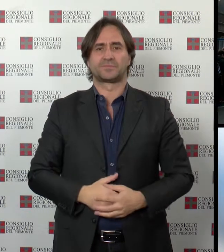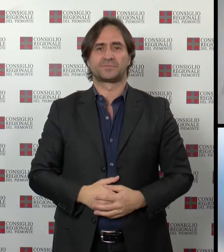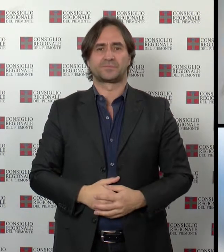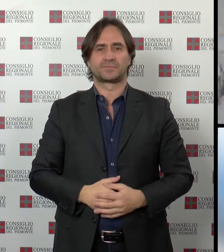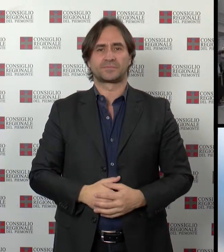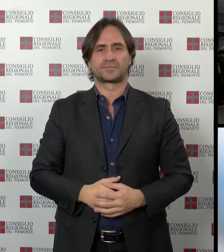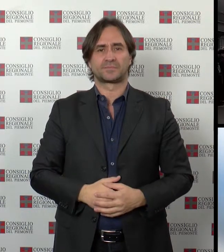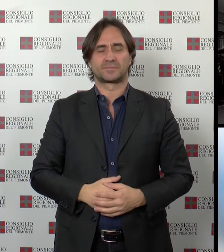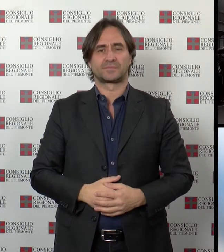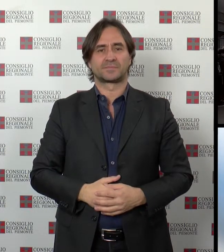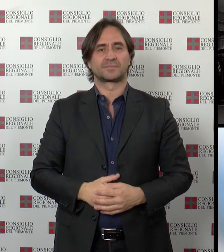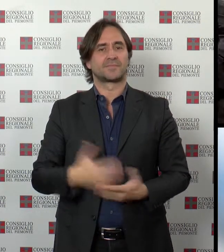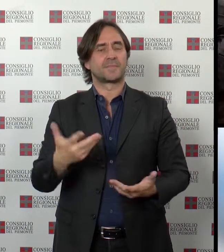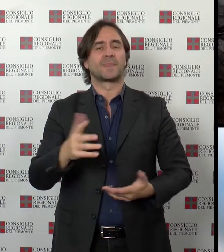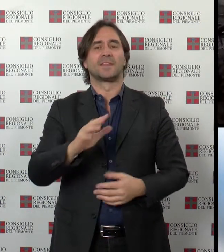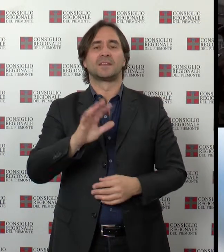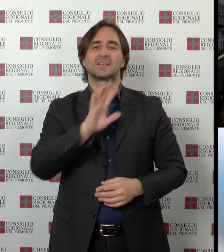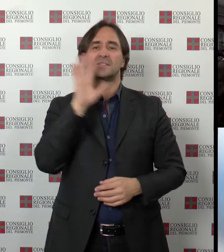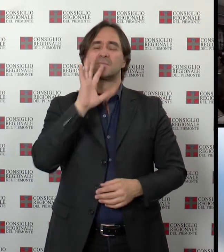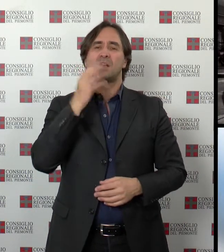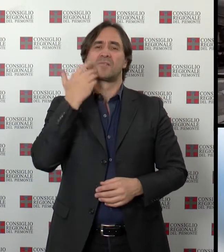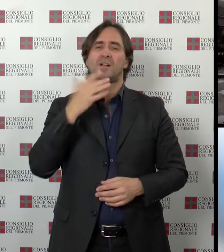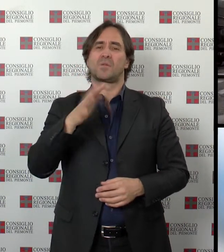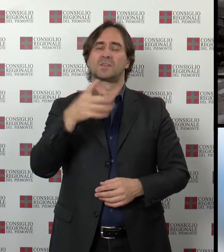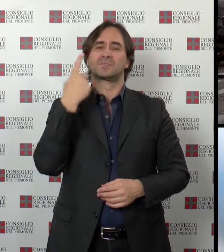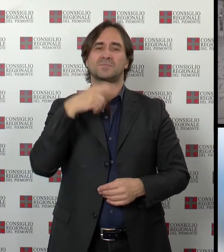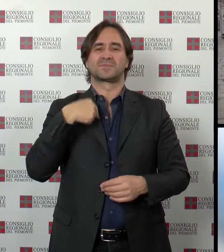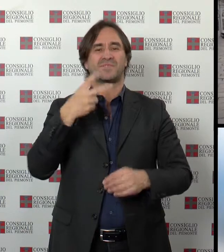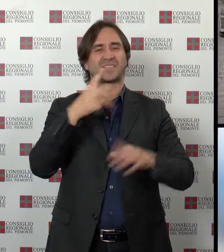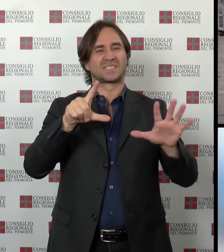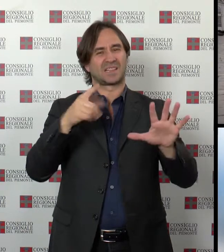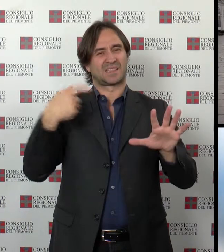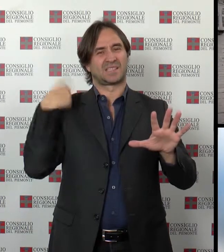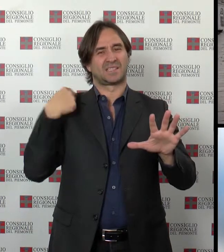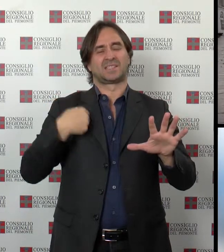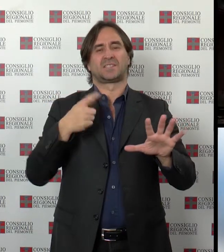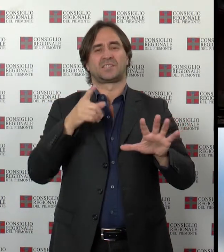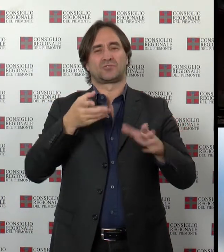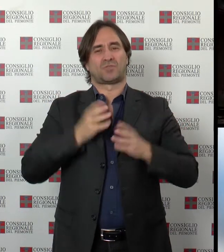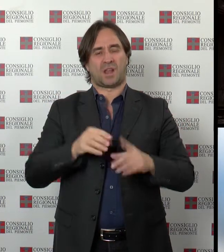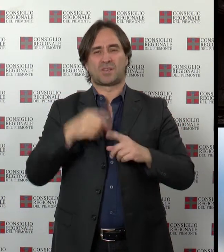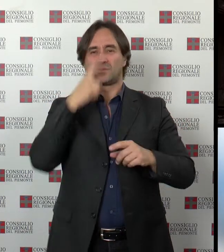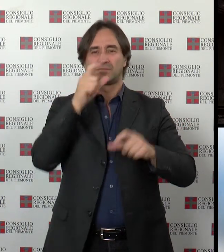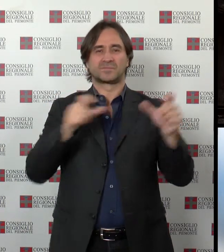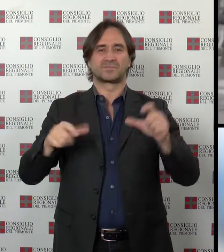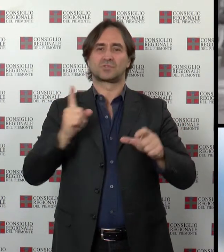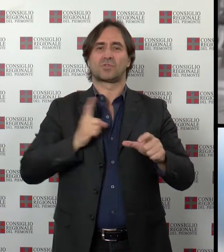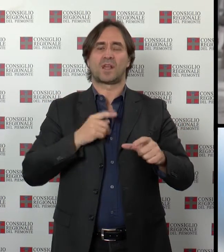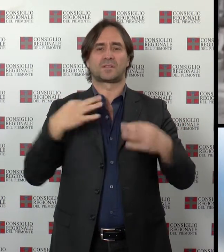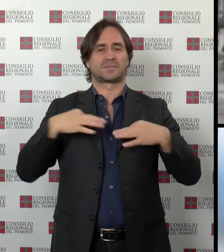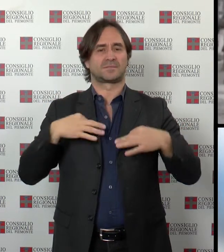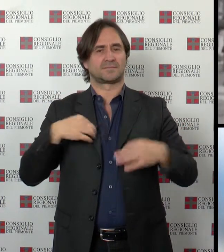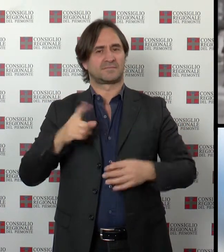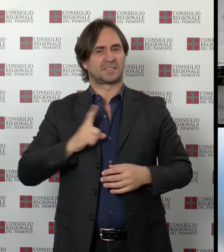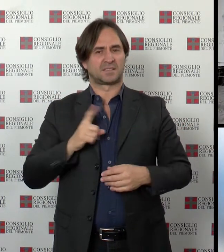Sembrava quasi di essere dentro i cancelli di Auschwitz il 27 gennaio Soldati in divisa nazista, treni, ordini in